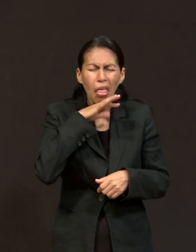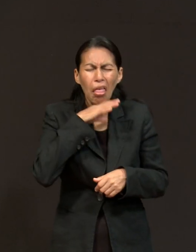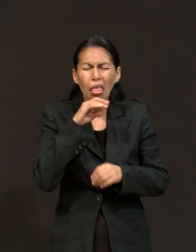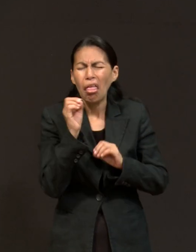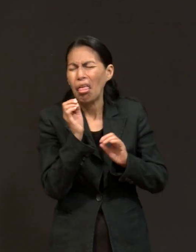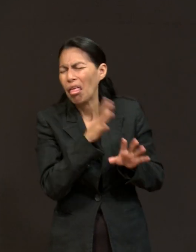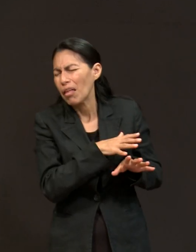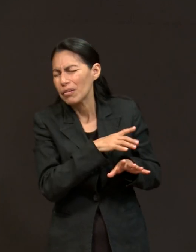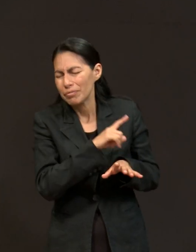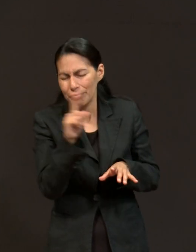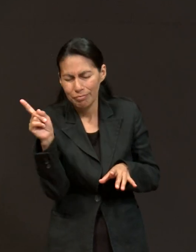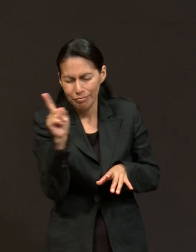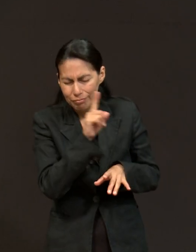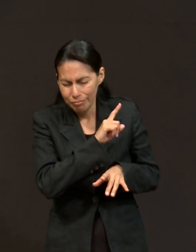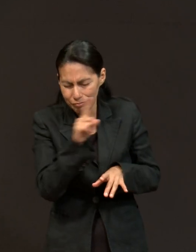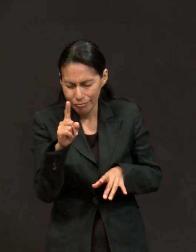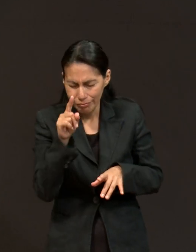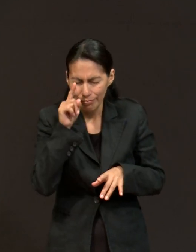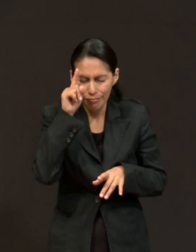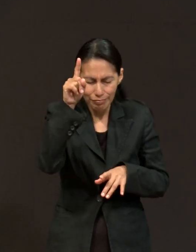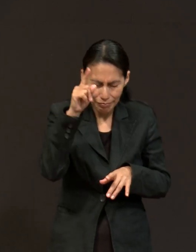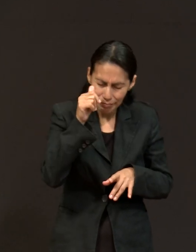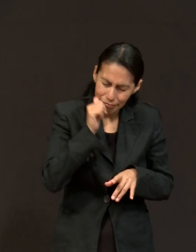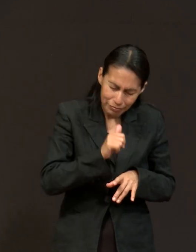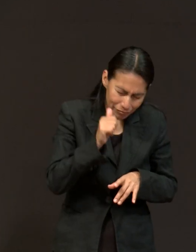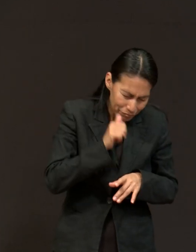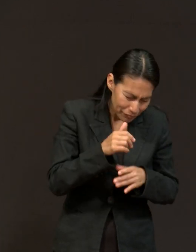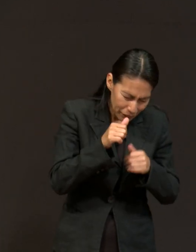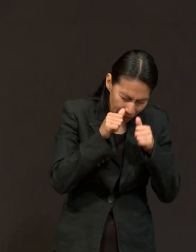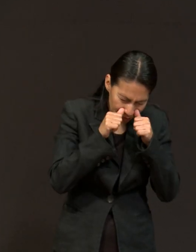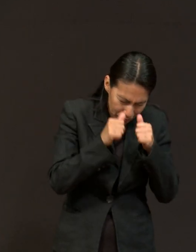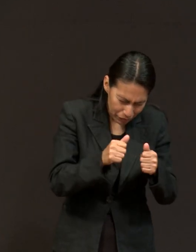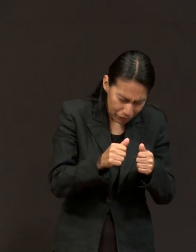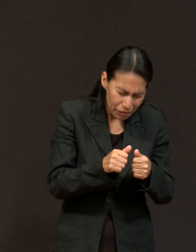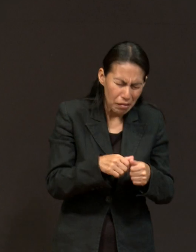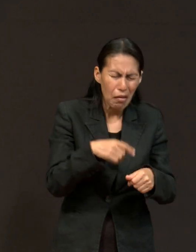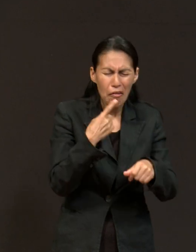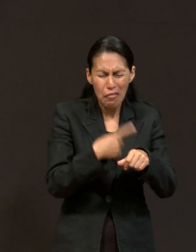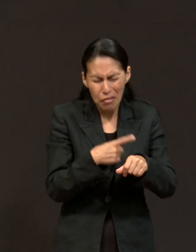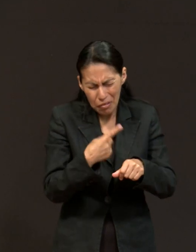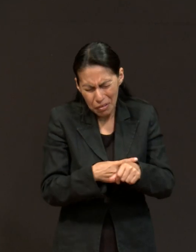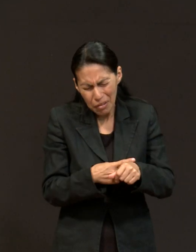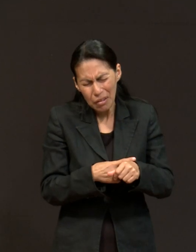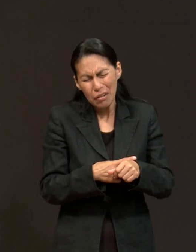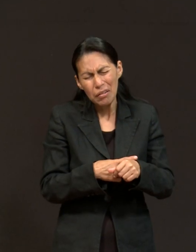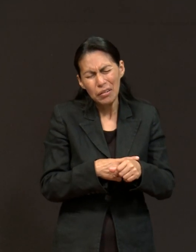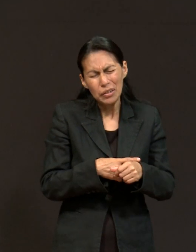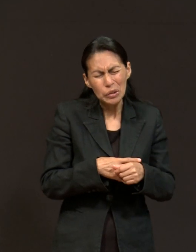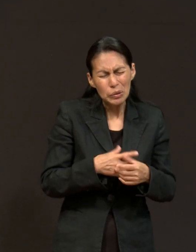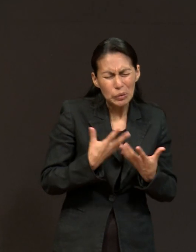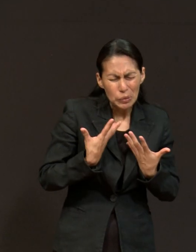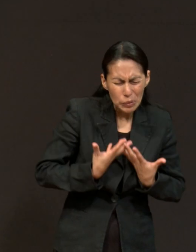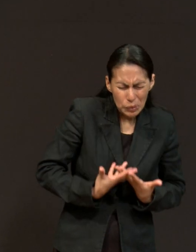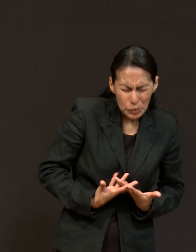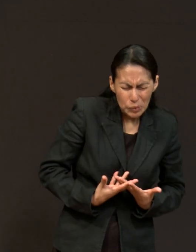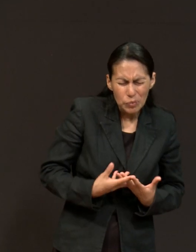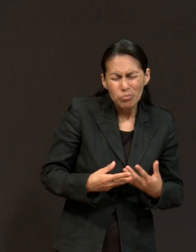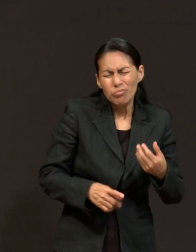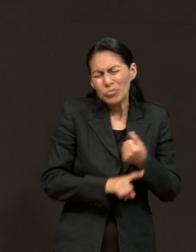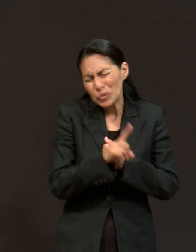sus ojos por causa de padecimientos, de enfermedades, de desafíos en la vida, de crisis que